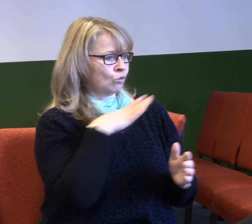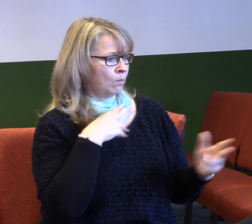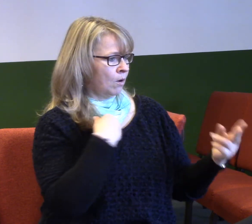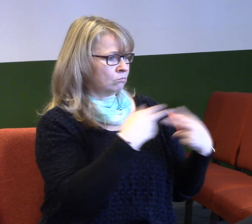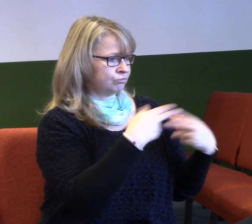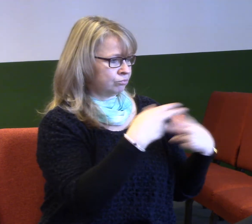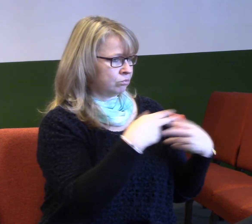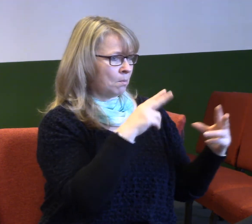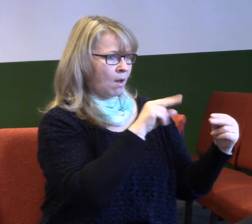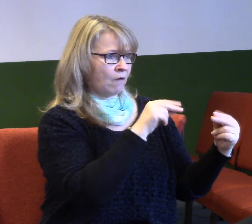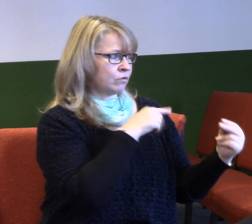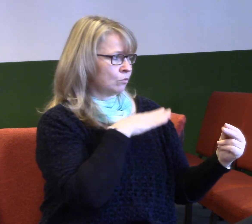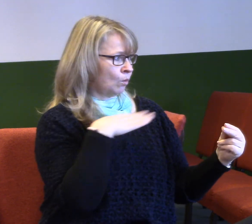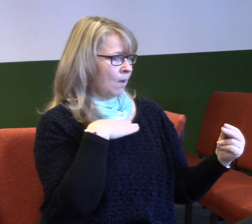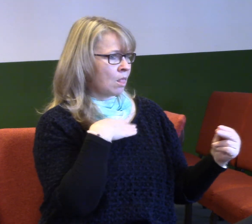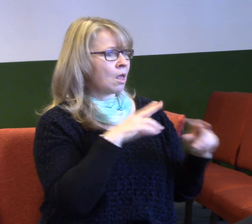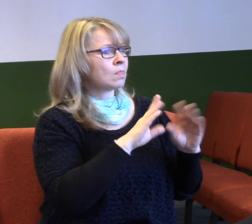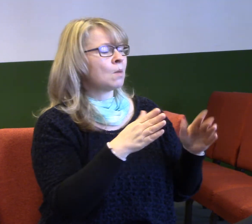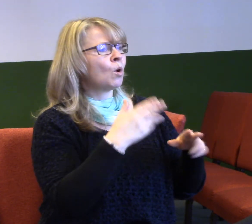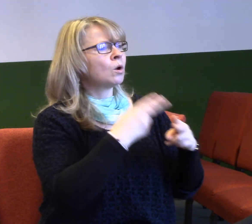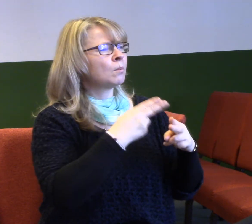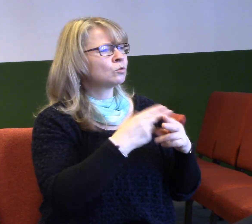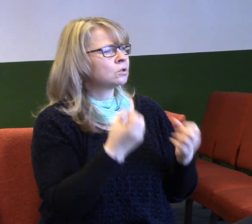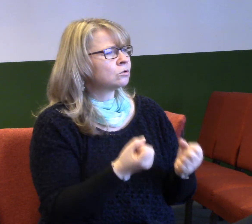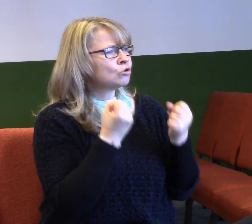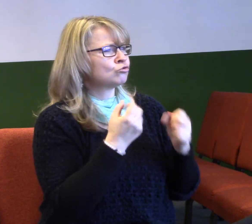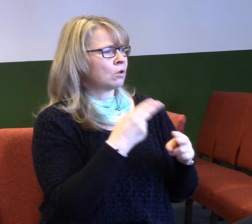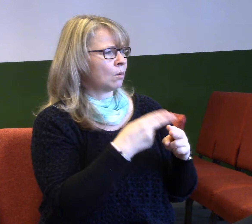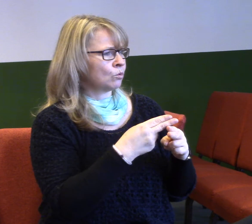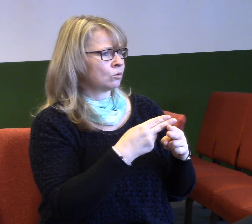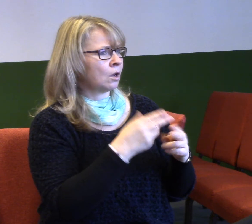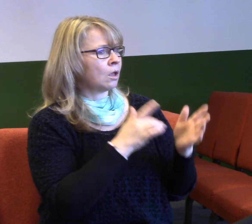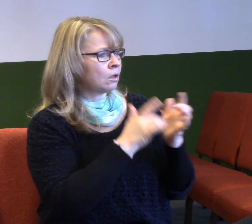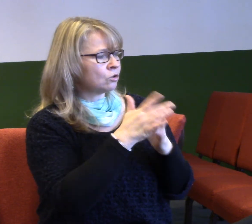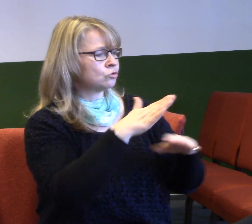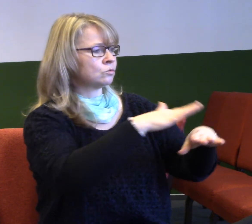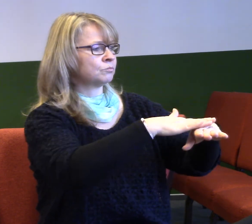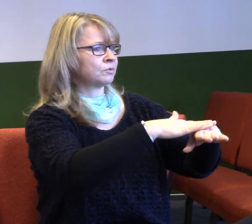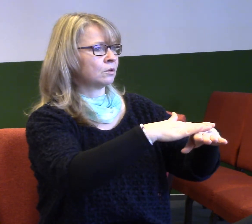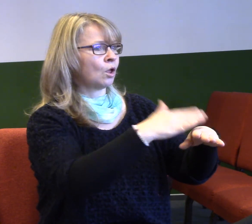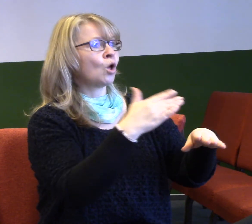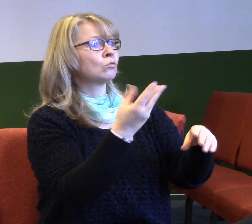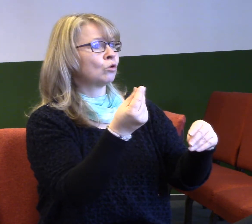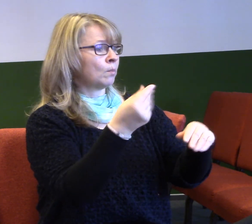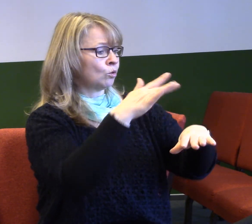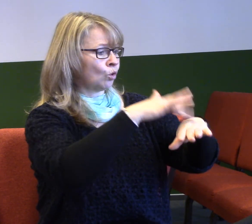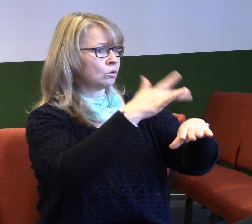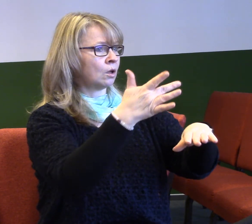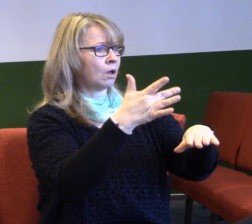On pokádal ruce na malomocné lidi. To by jim hygiena dala. Že to má